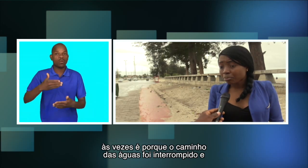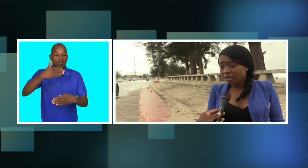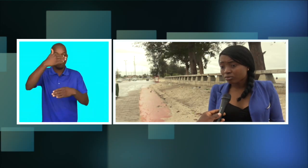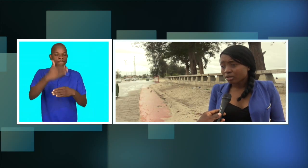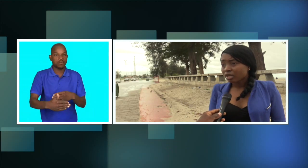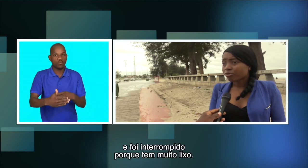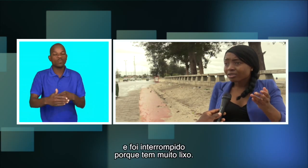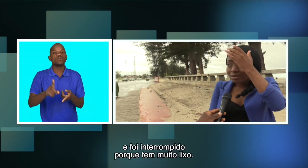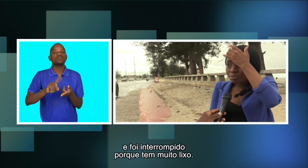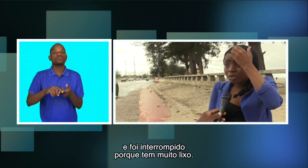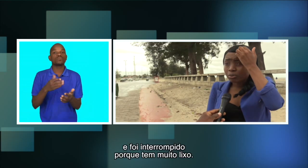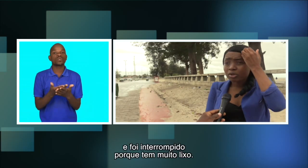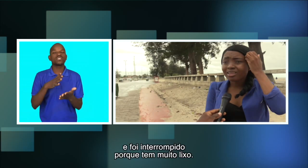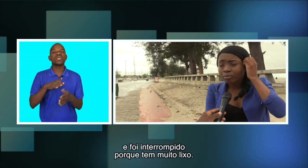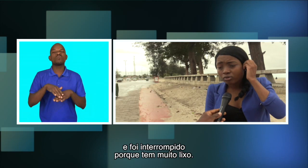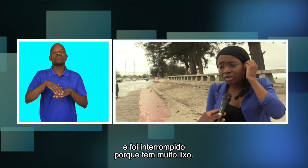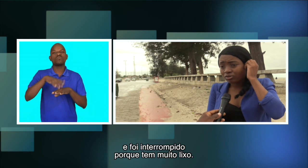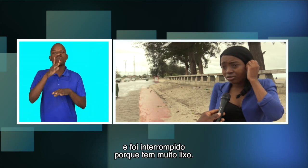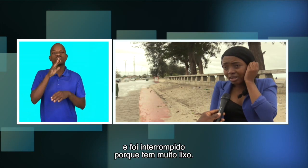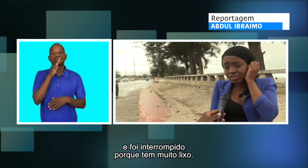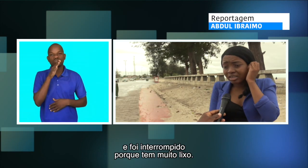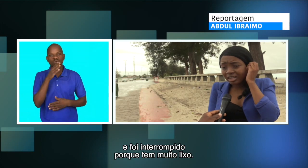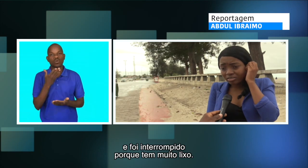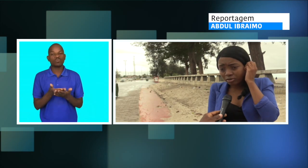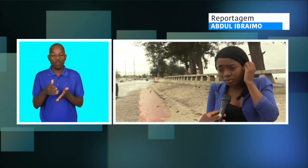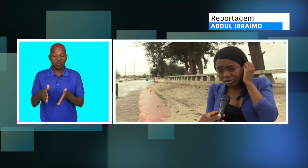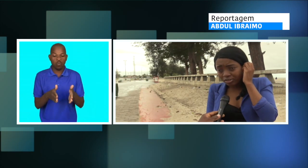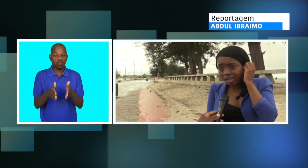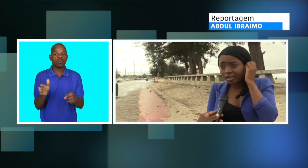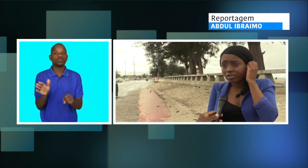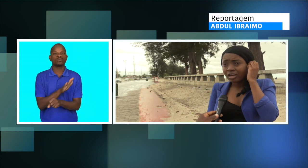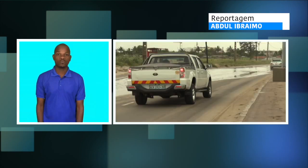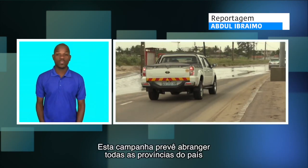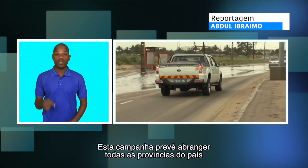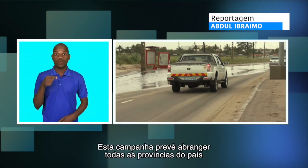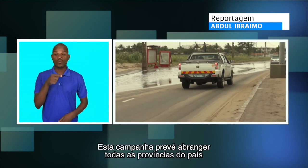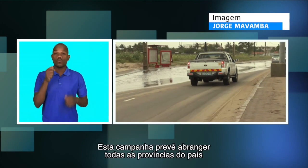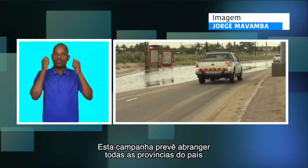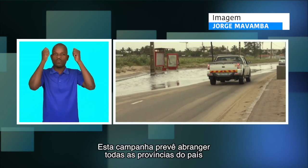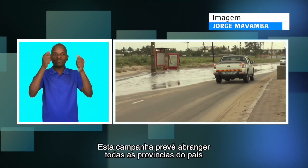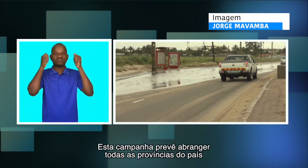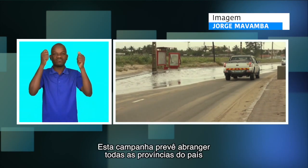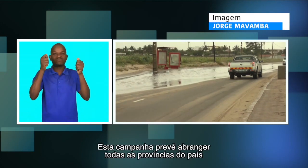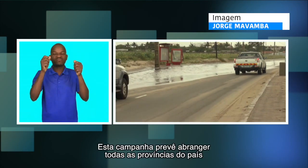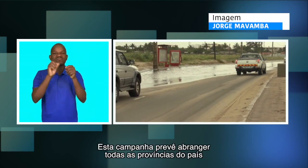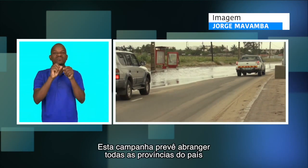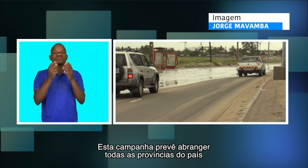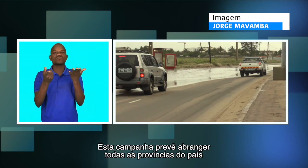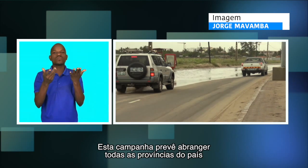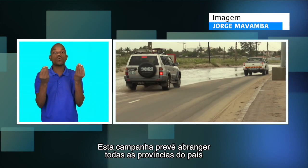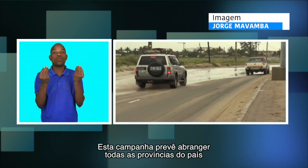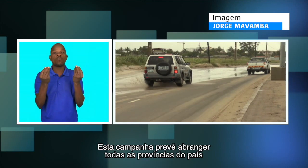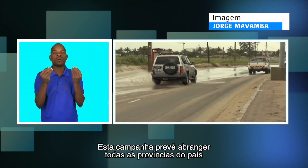interrompido, e foi interrompido porque tem muito lixo, as valas de drenagem são todas cheias. Esta campanha prevê